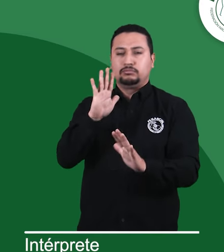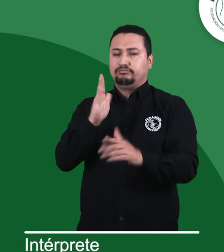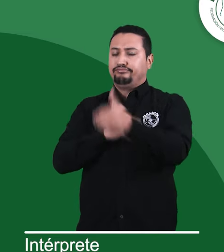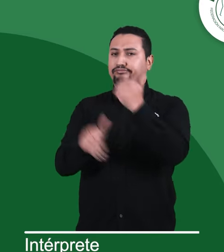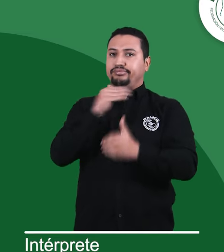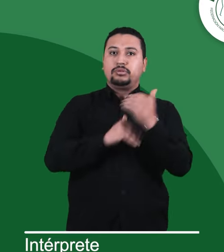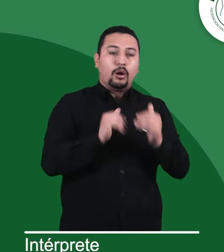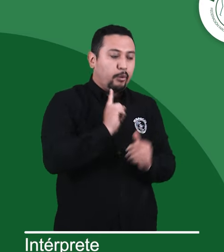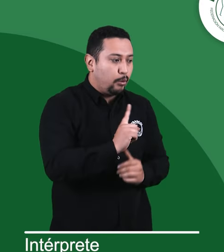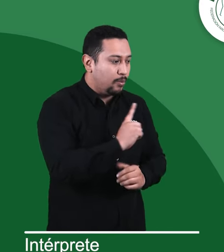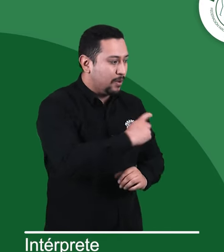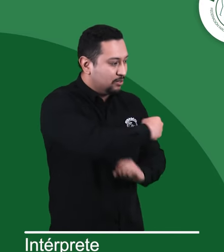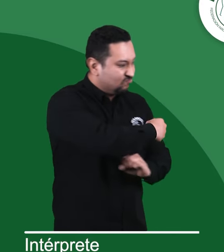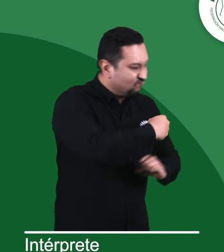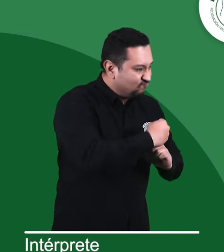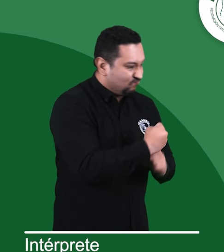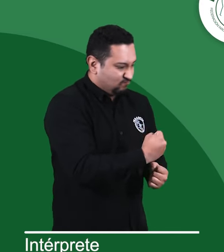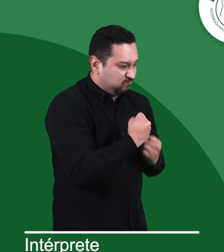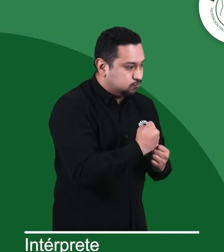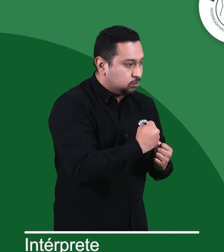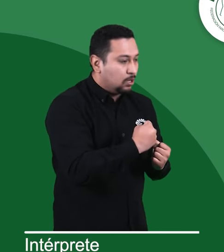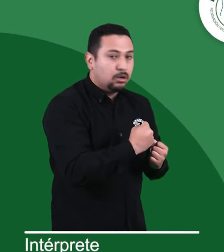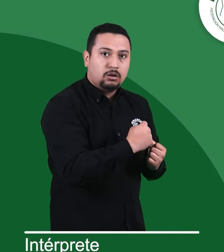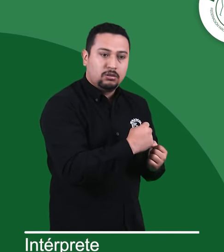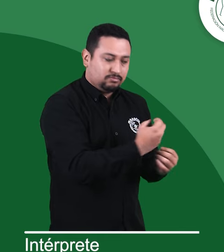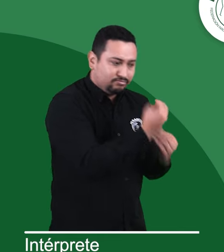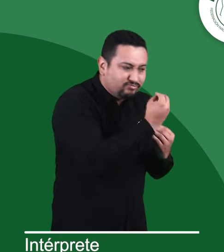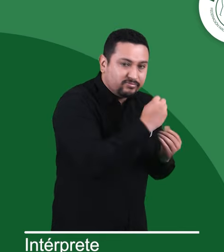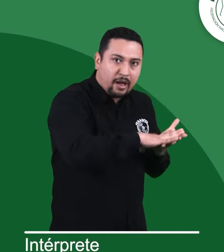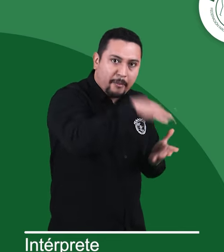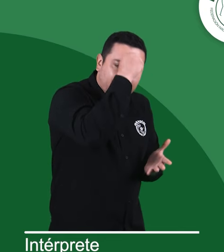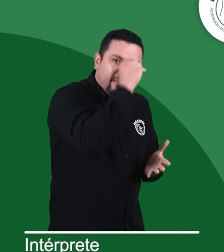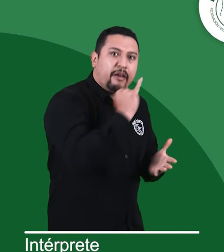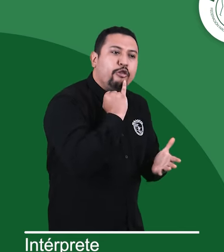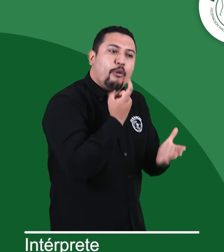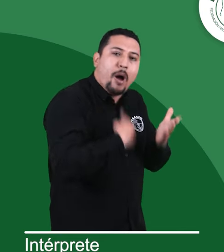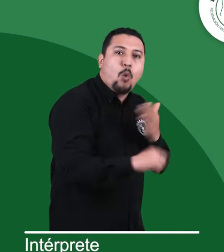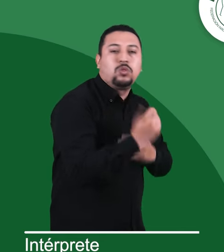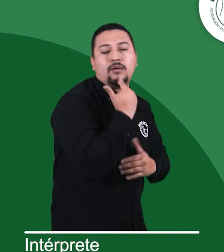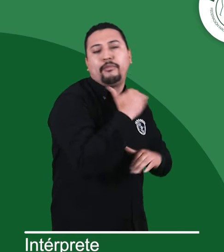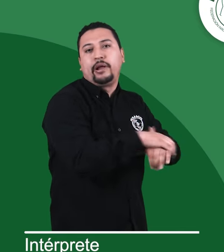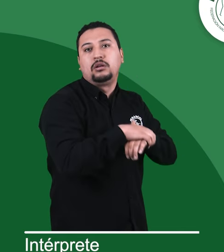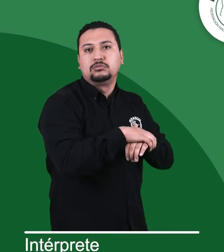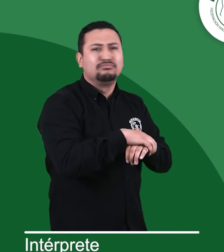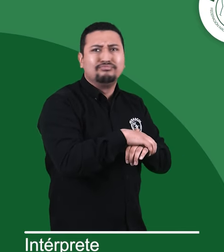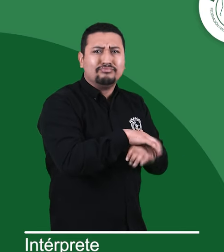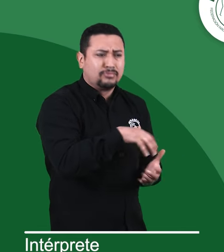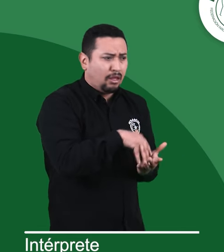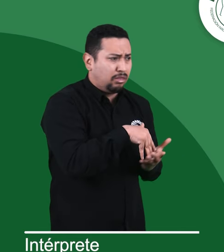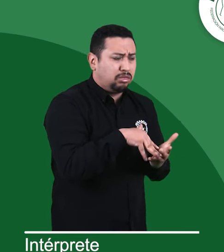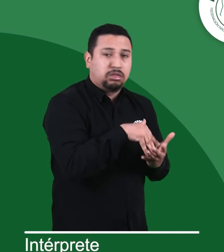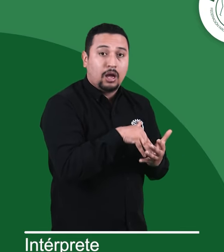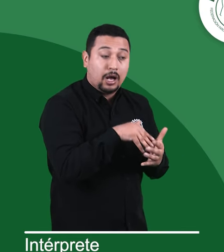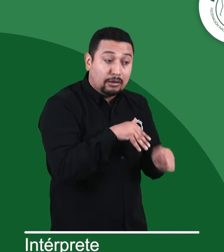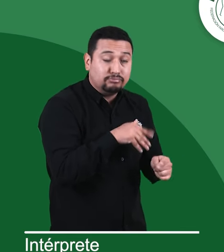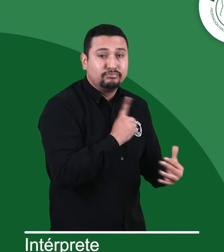tenemos en la enseñanza, inclusive en el aprendizaje de otros idiomas, como por ejemplo el inglés, es común que